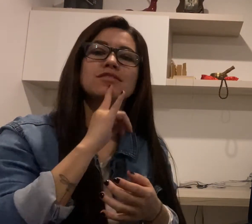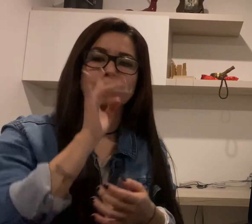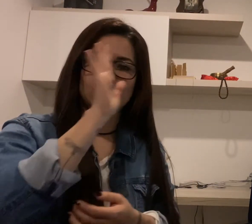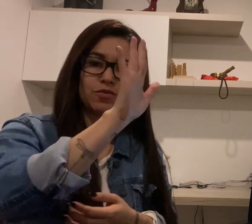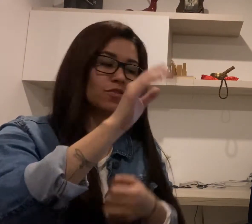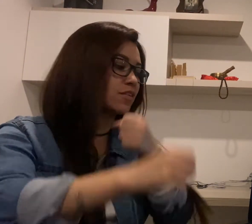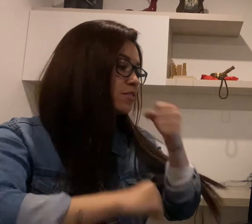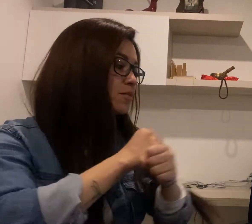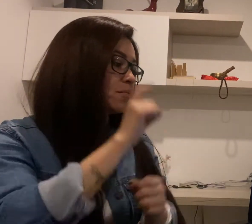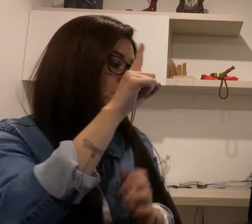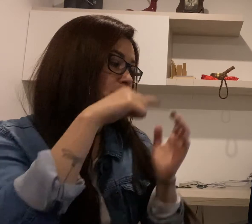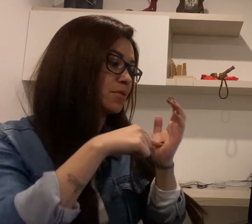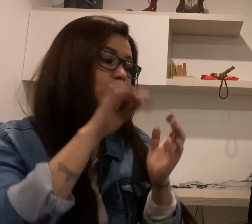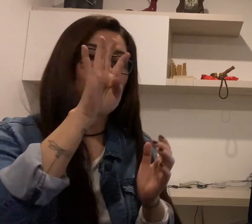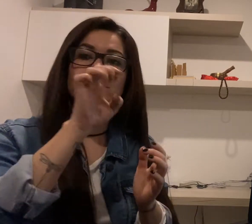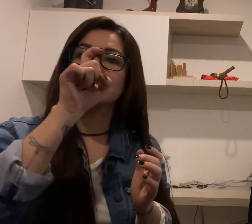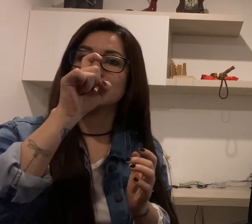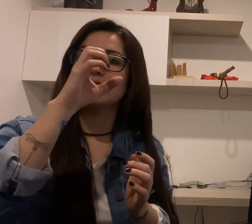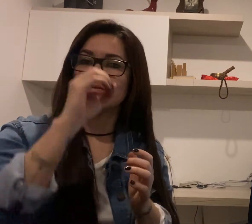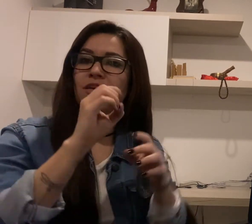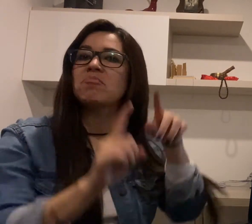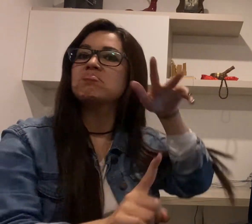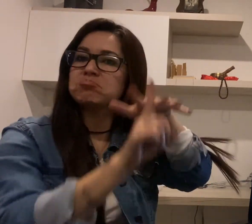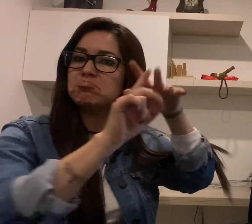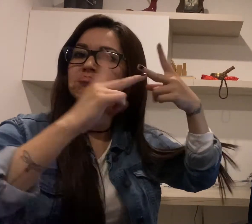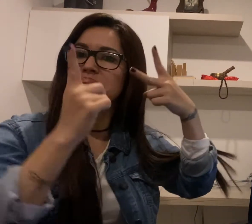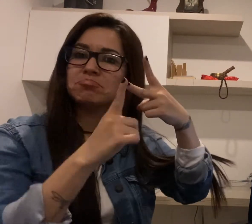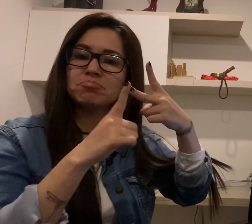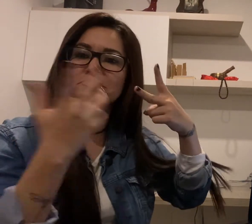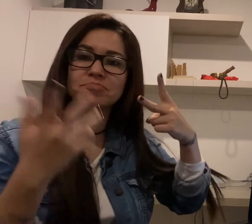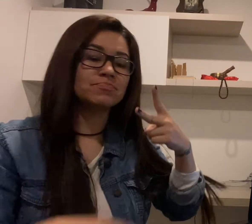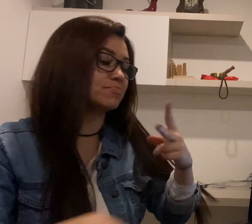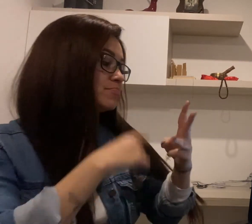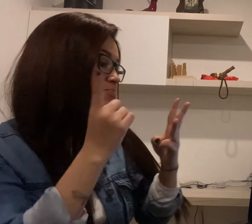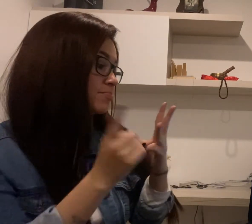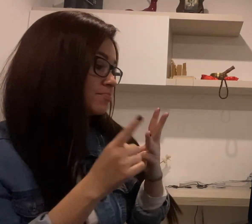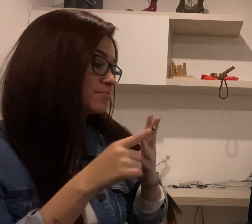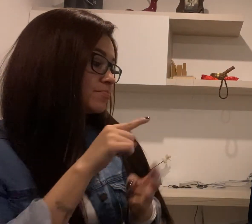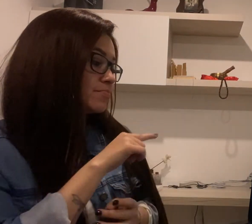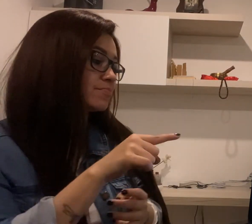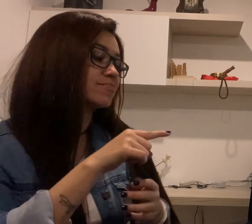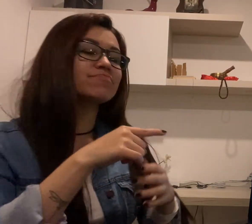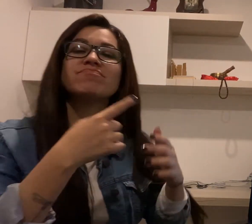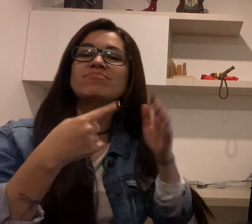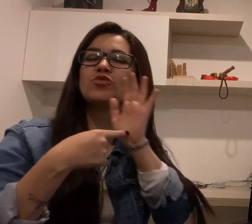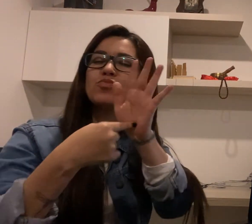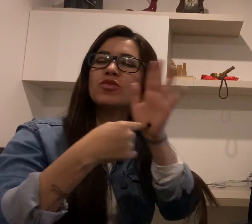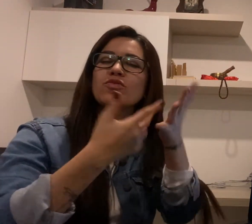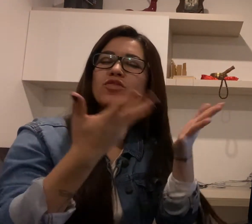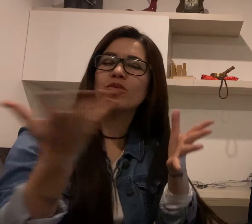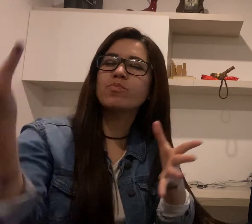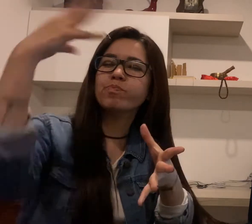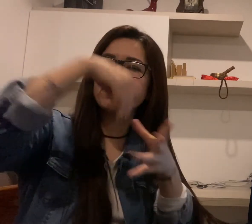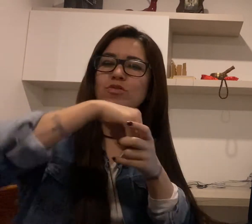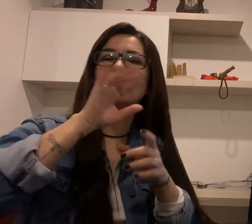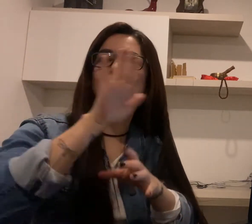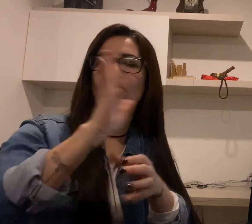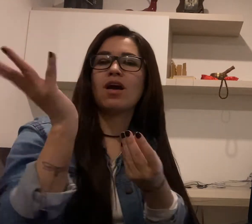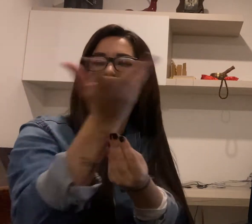1950 y posteriormente llega a los Estados Unidos hacia 1960. Y